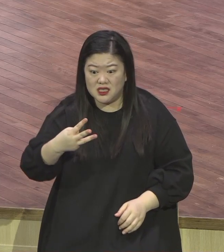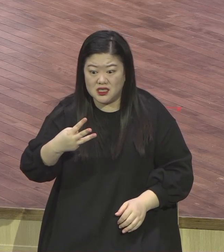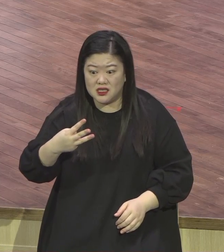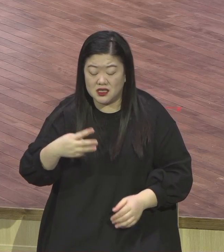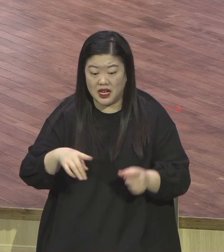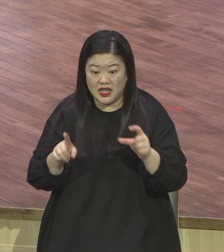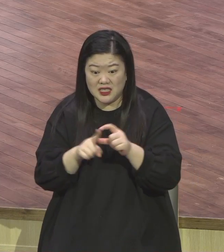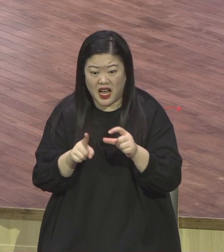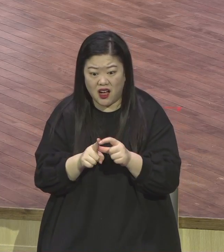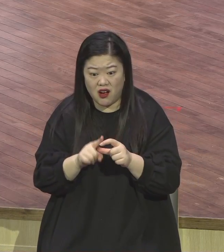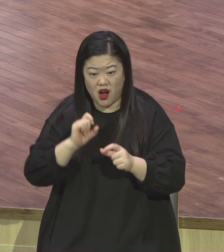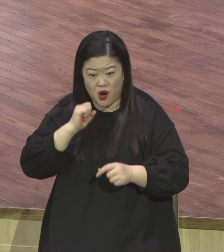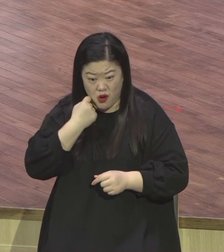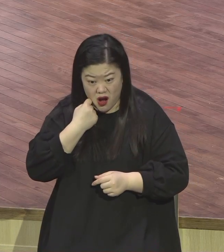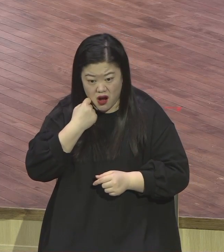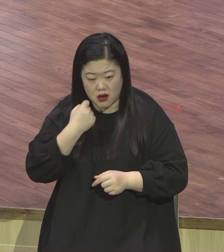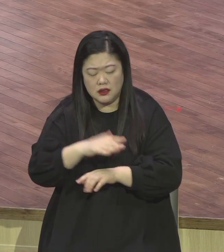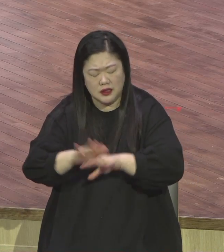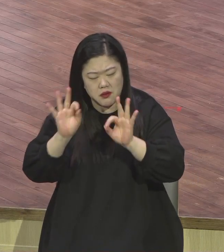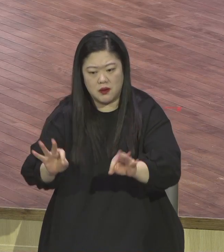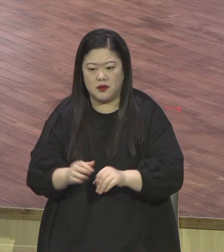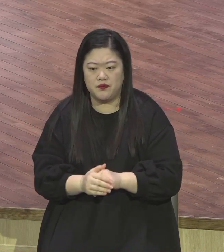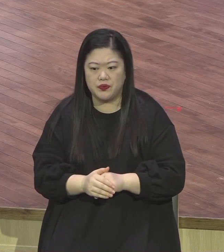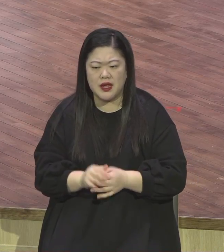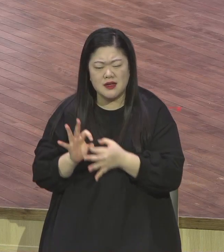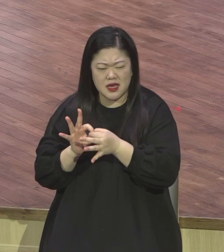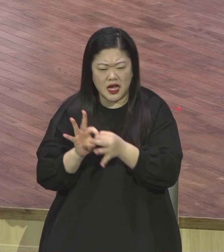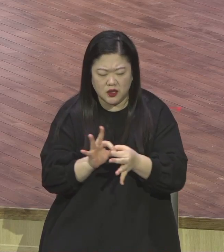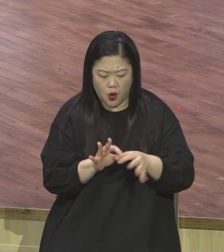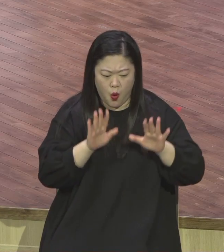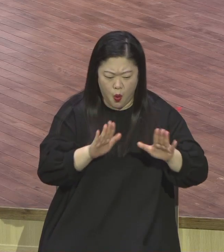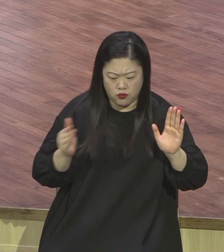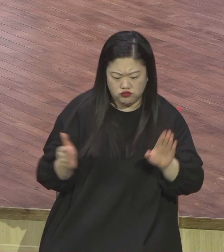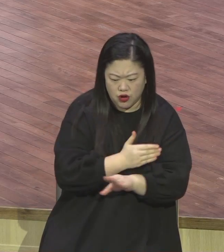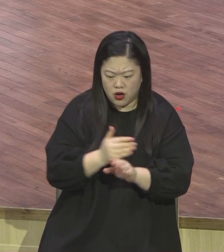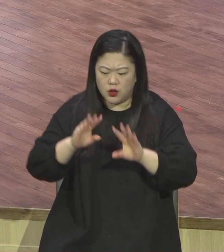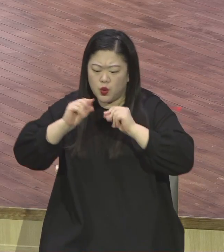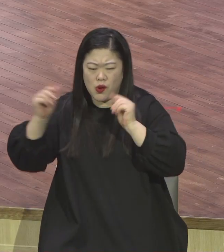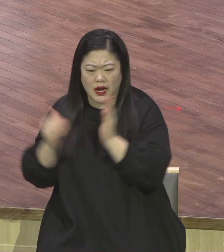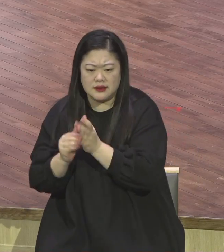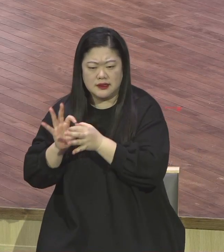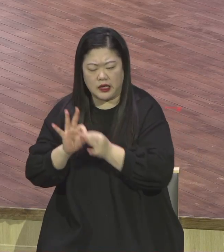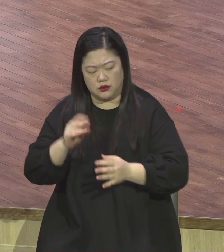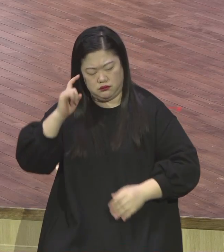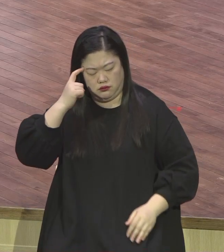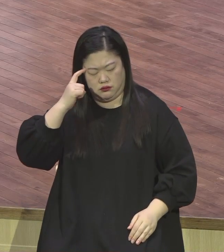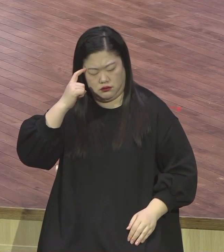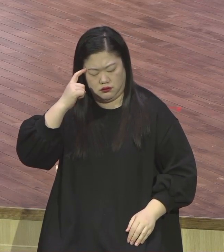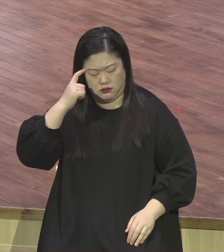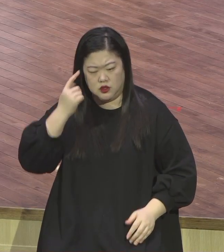하루 종일 하시기 바랍니다. 일주일 내내 하세요. 본질 영적 본질 본질 안 잡으면 속아요.